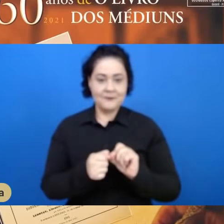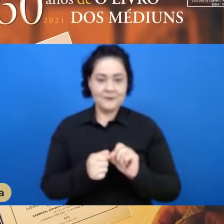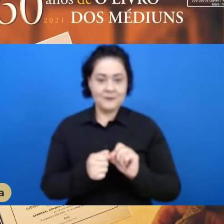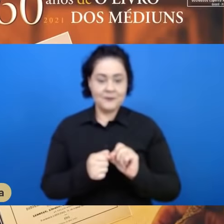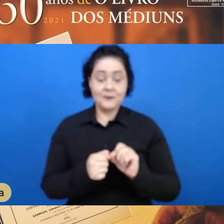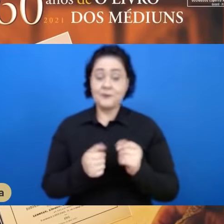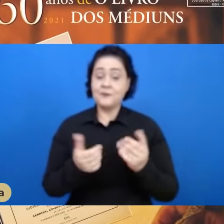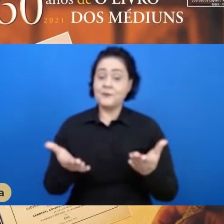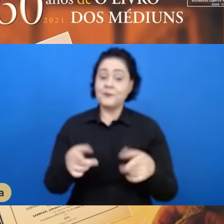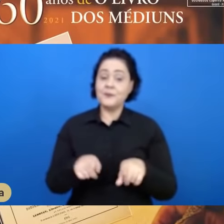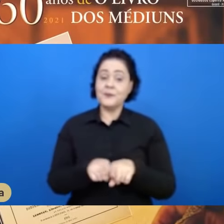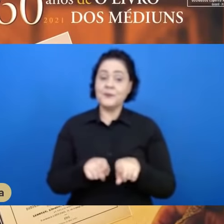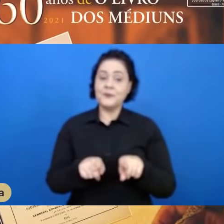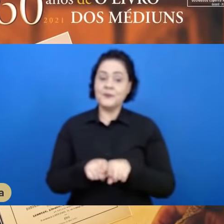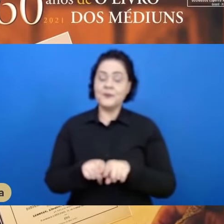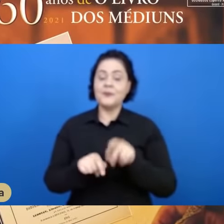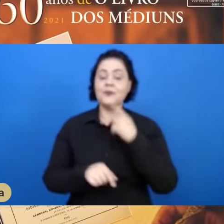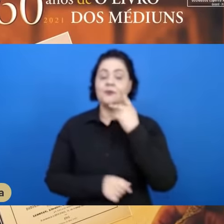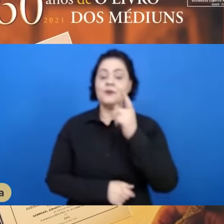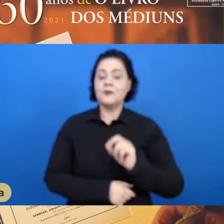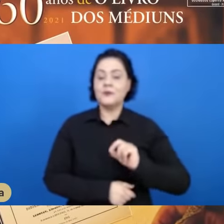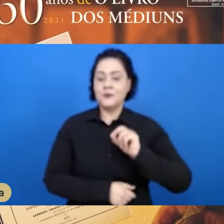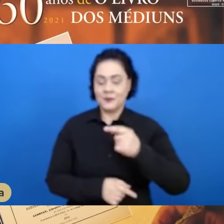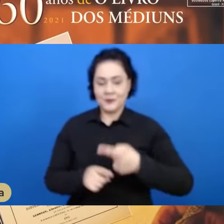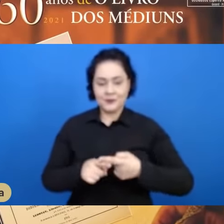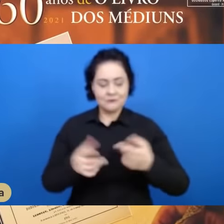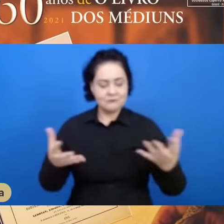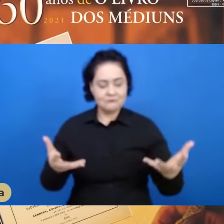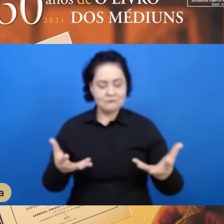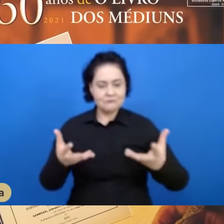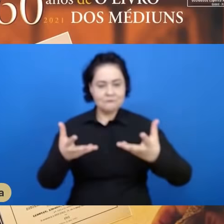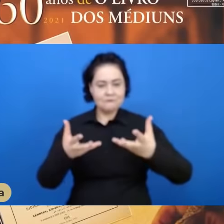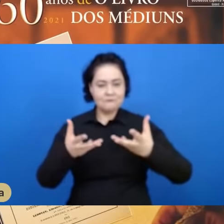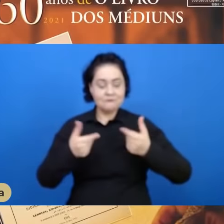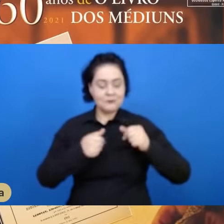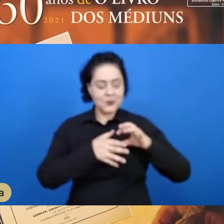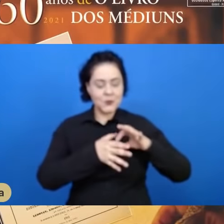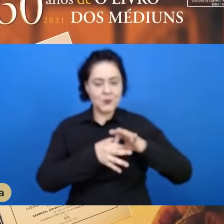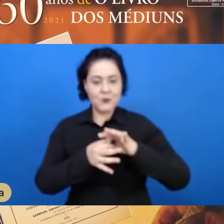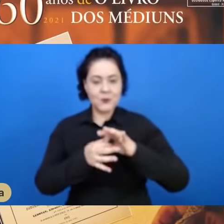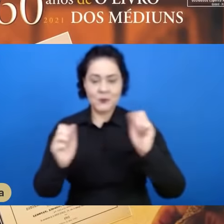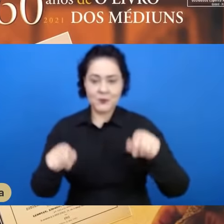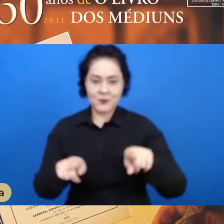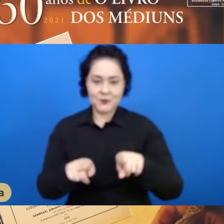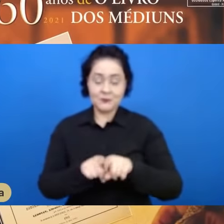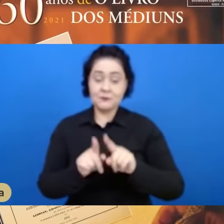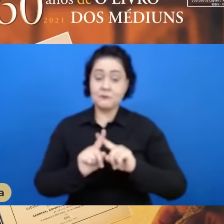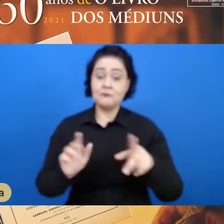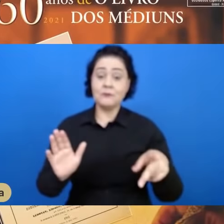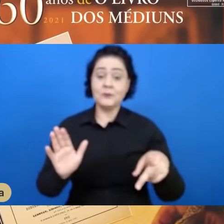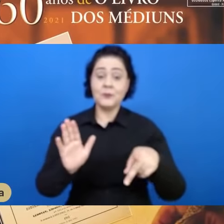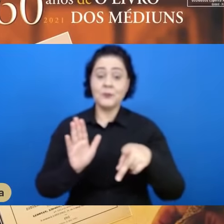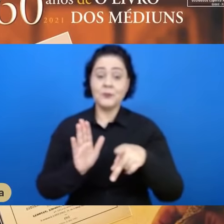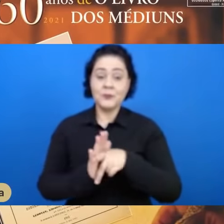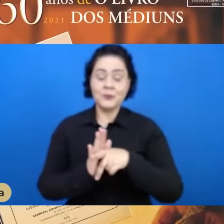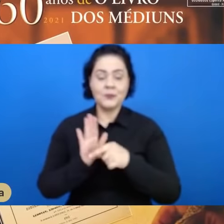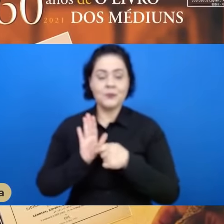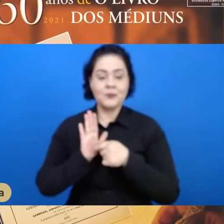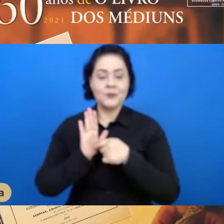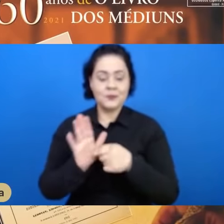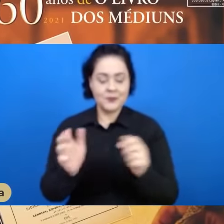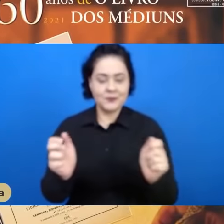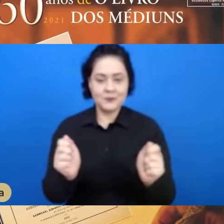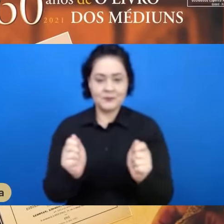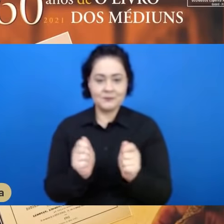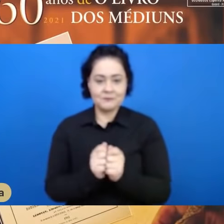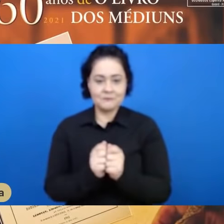Diz ainda a boa nova que Deus operava maravilhas pelas mãos dele, entretanto, ele próprio declara trazer consigo um